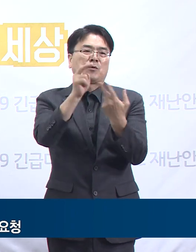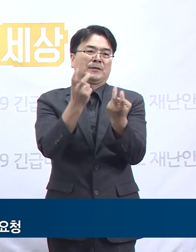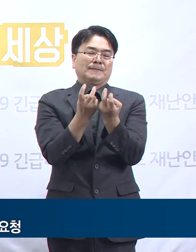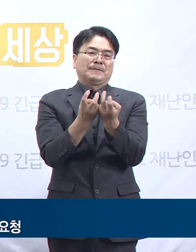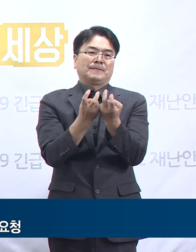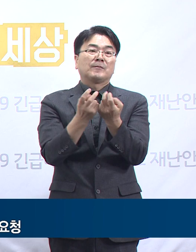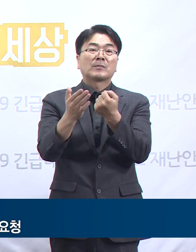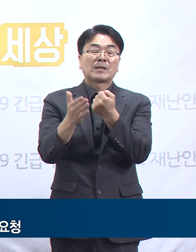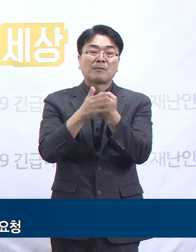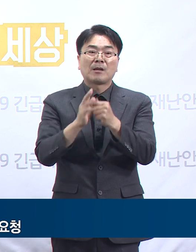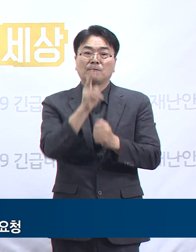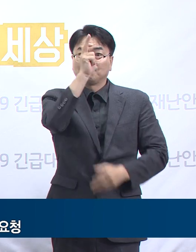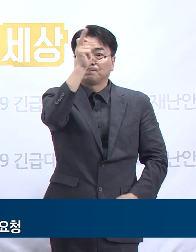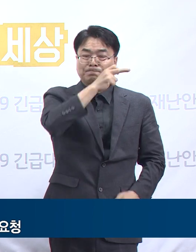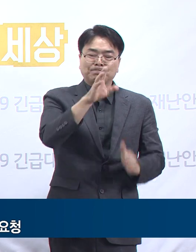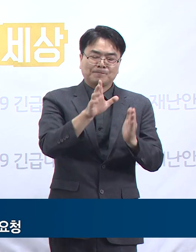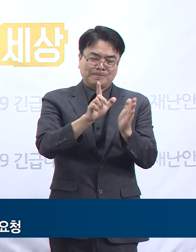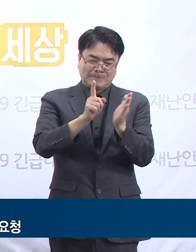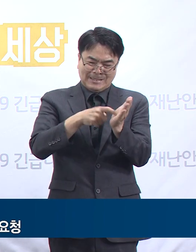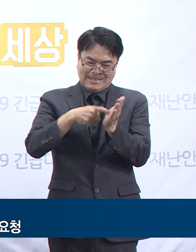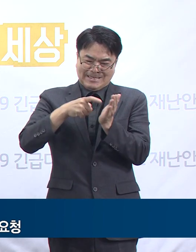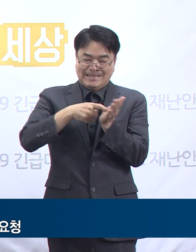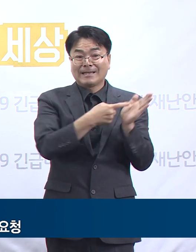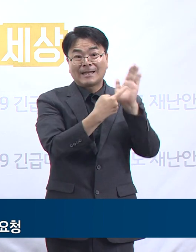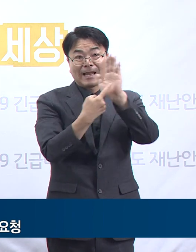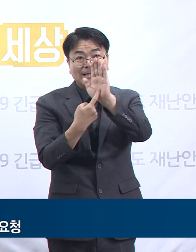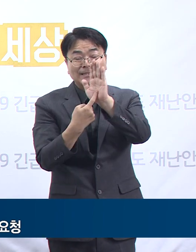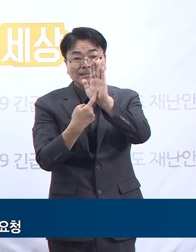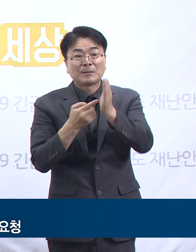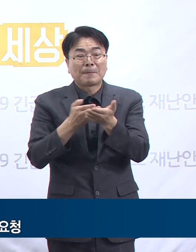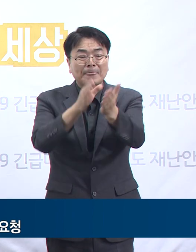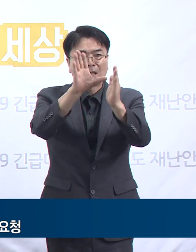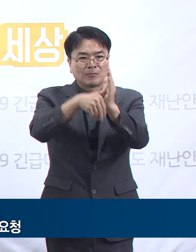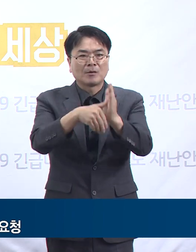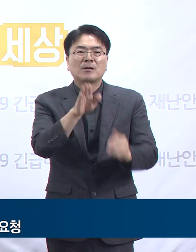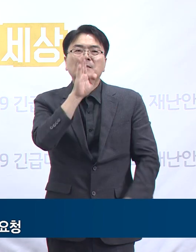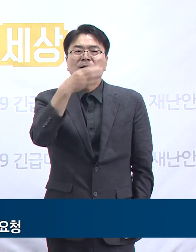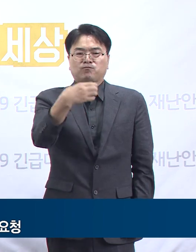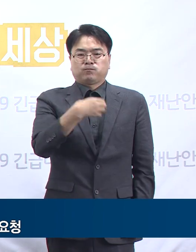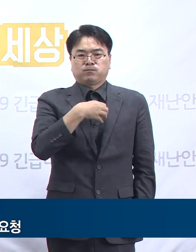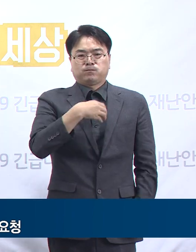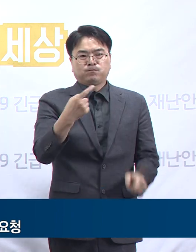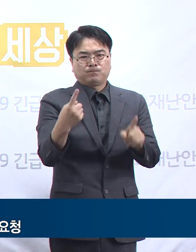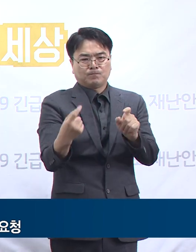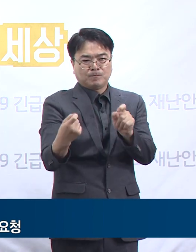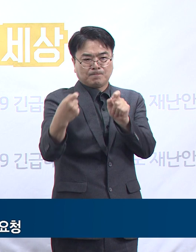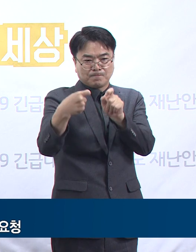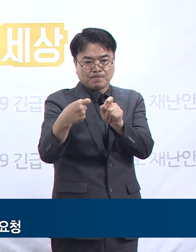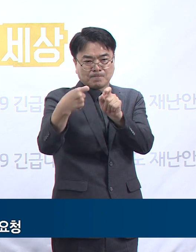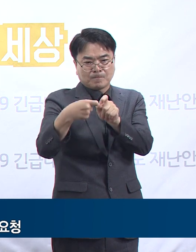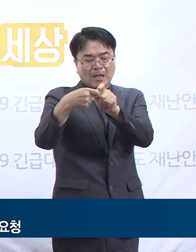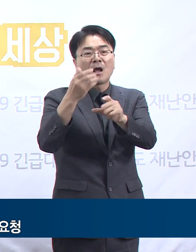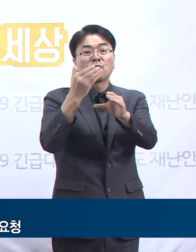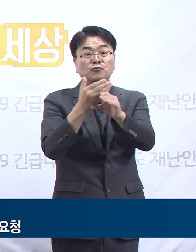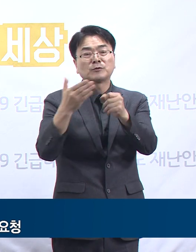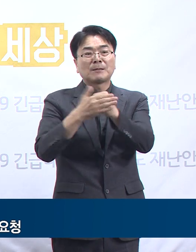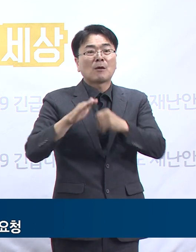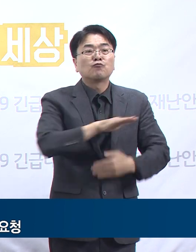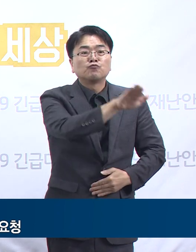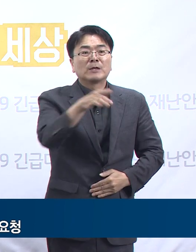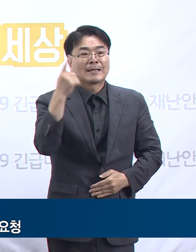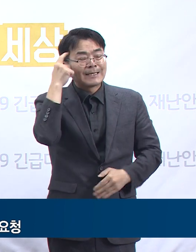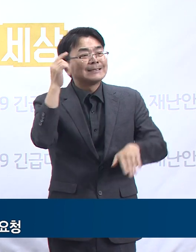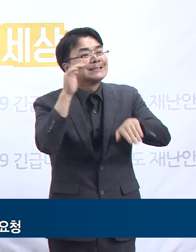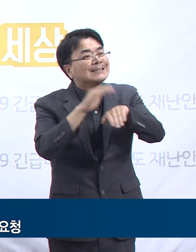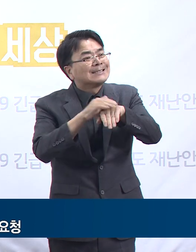오전에 긴급기저회견 때 강조됐던 것처럼 위기가 가까웠습니다. 이럴 때일수록 지혜를 모으고 우리가 용기를